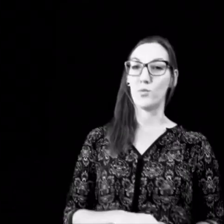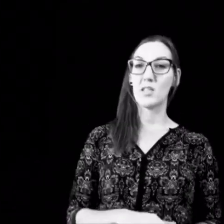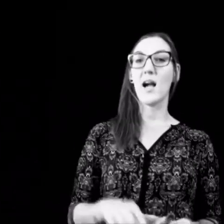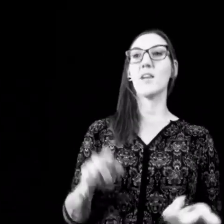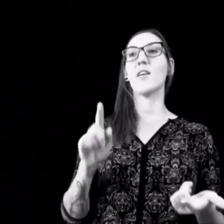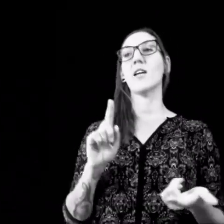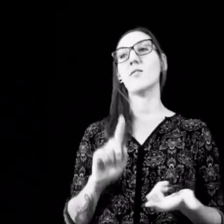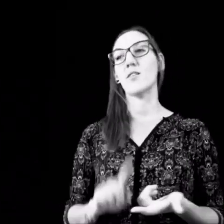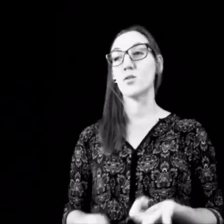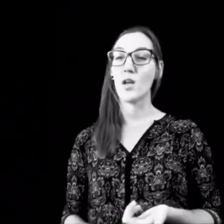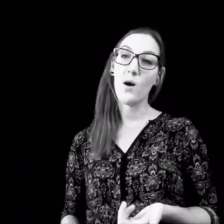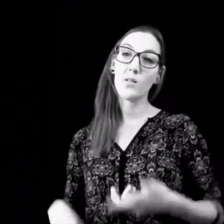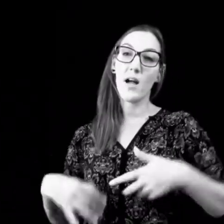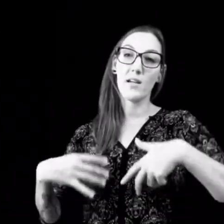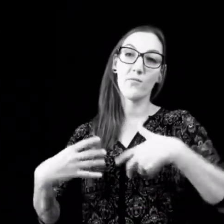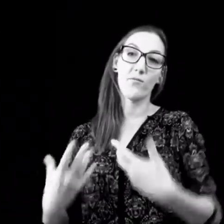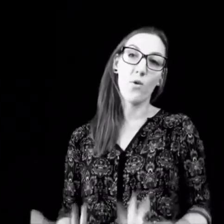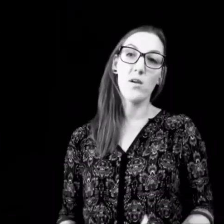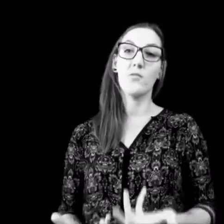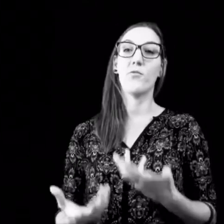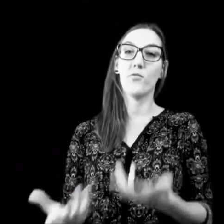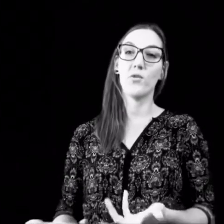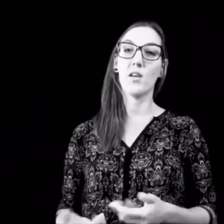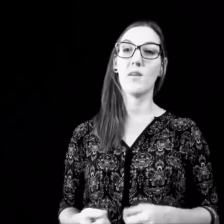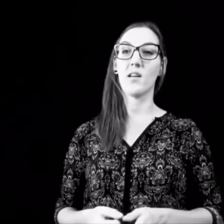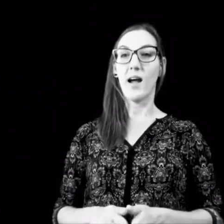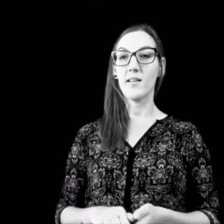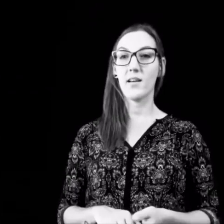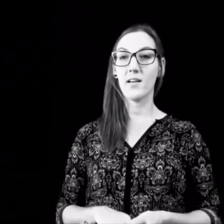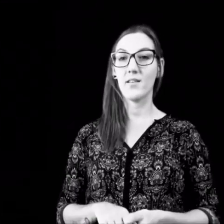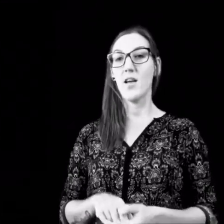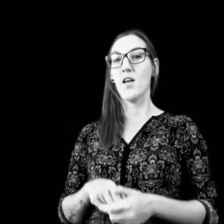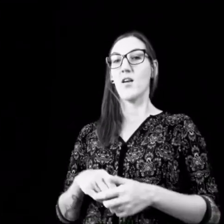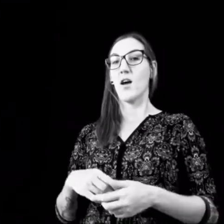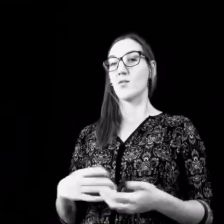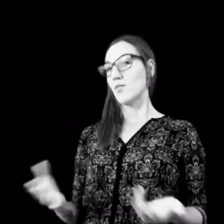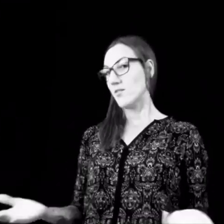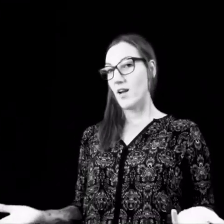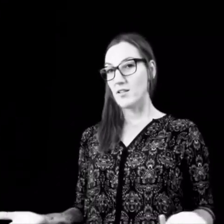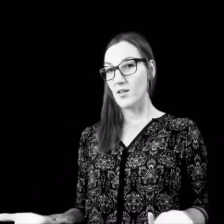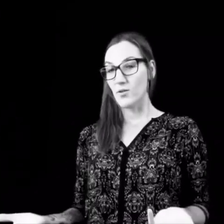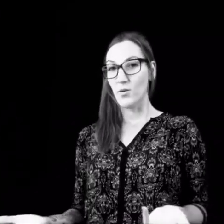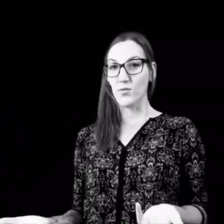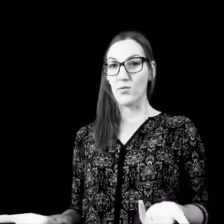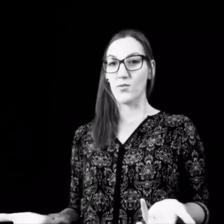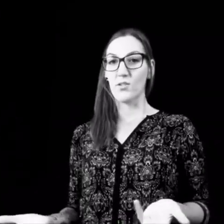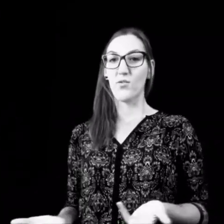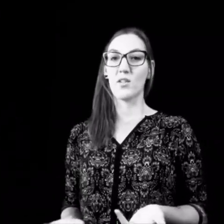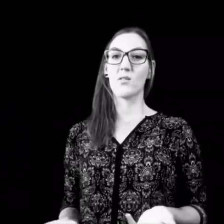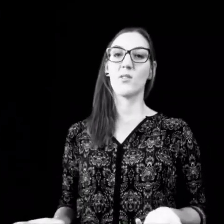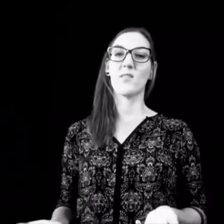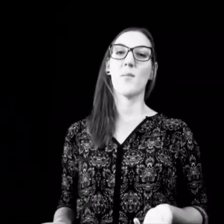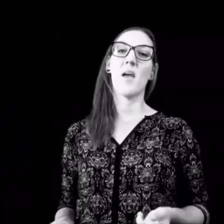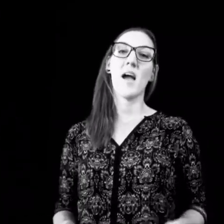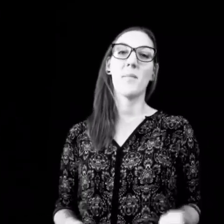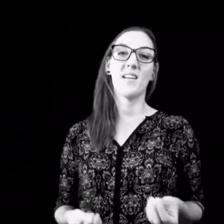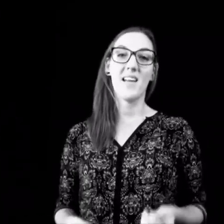bezahlt werden, weil wir es aushalten wollen für jemand anderen aus vielen weiteren Gründen. Und es führt dazu, dass wir permanent